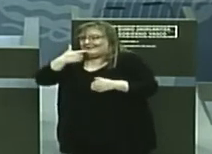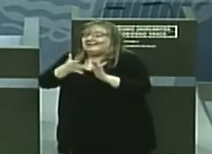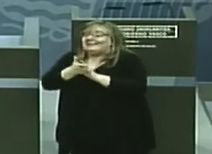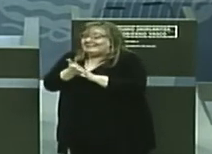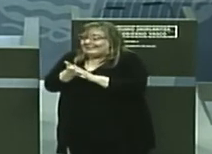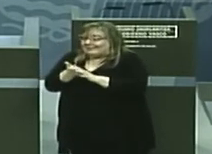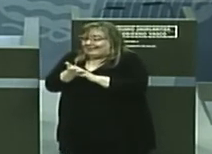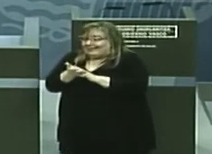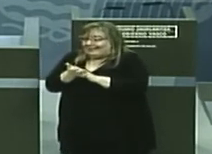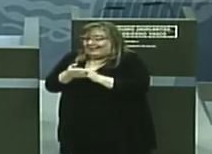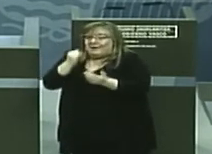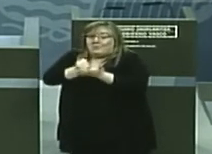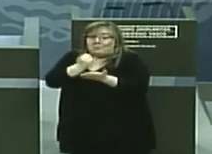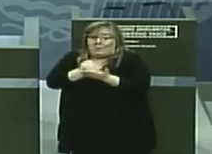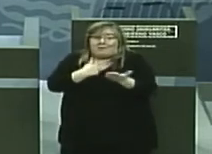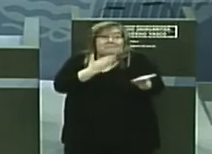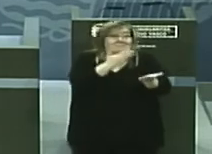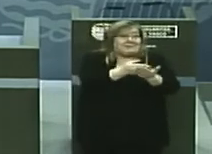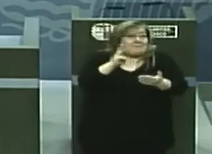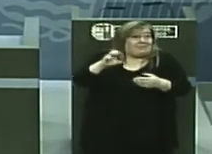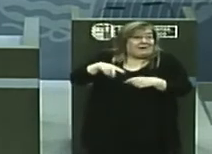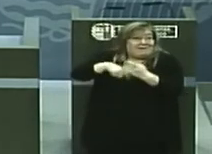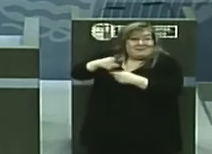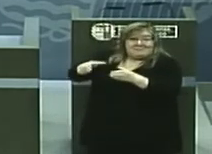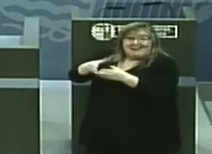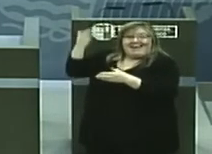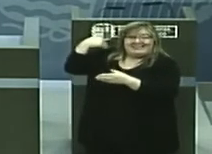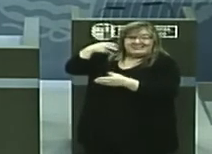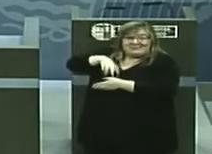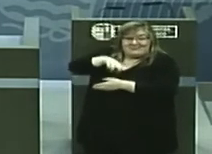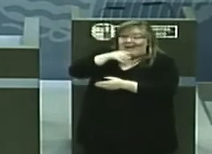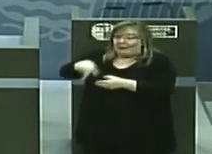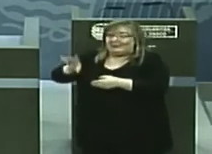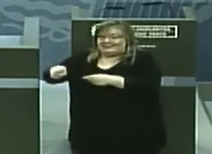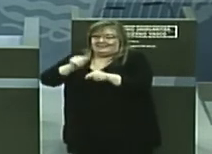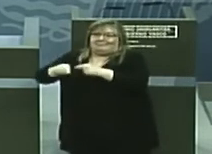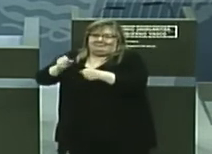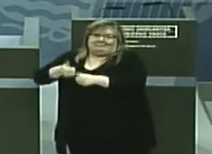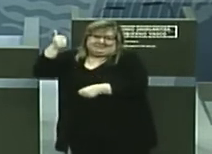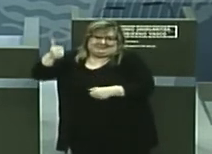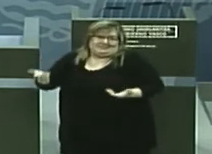en la petición de pruebas que en otro tipo de hechos.